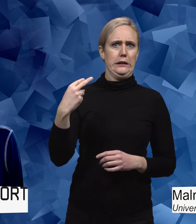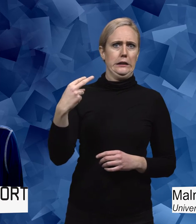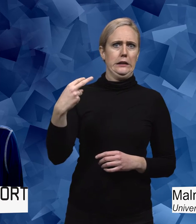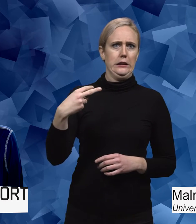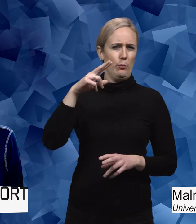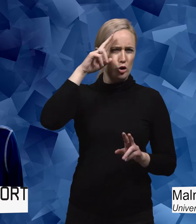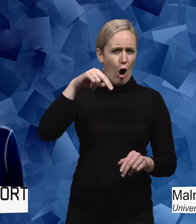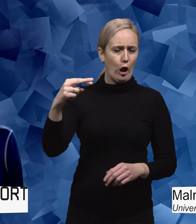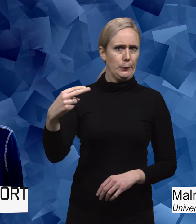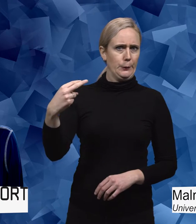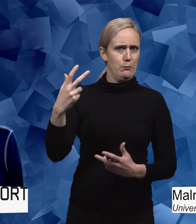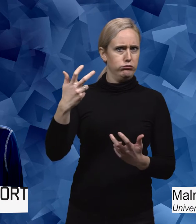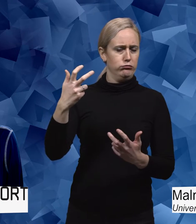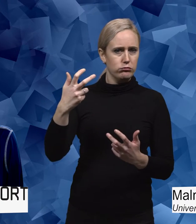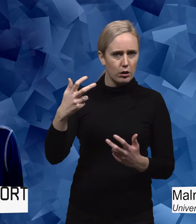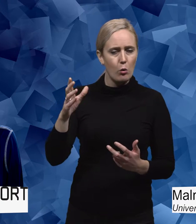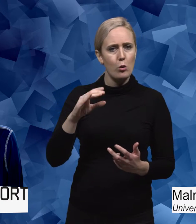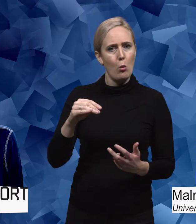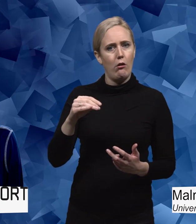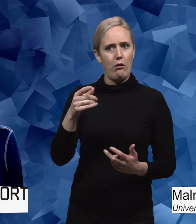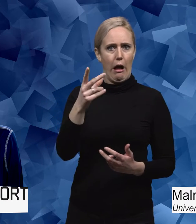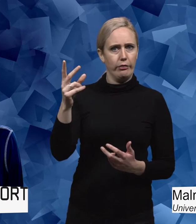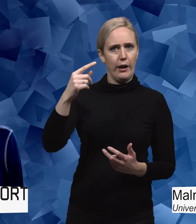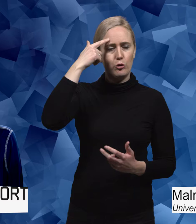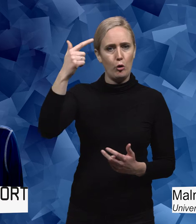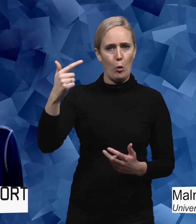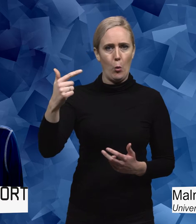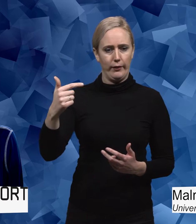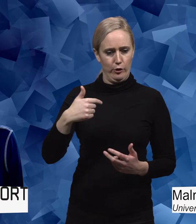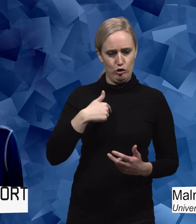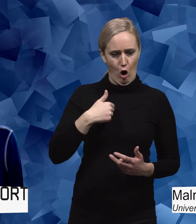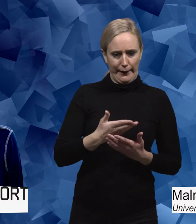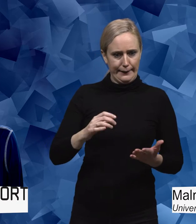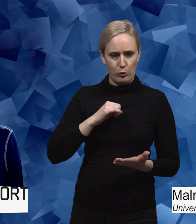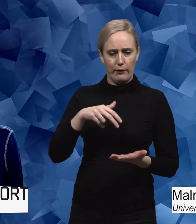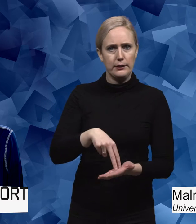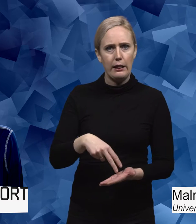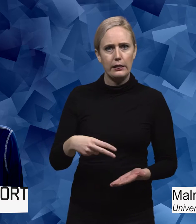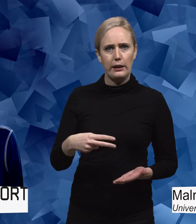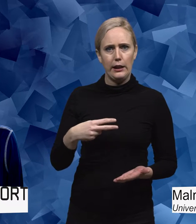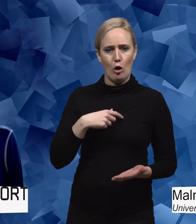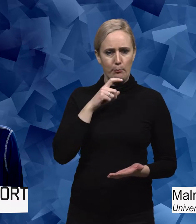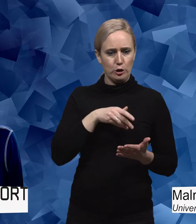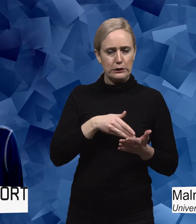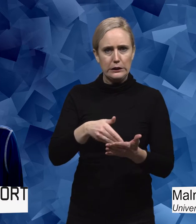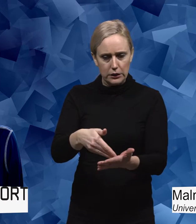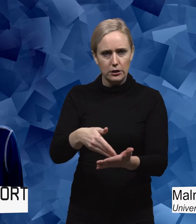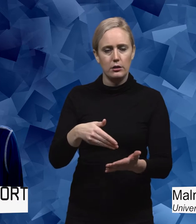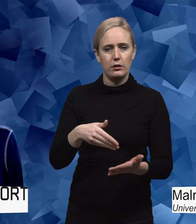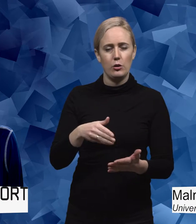och på något sätt tog för givet att de var ganska inkapabla. Till exempel så minns jag en tjej som